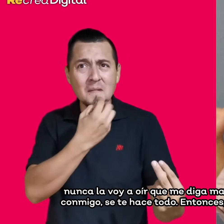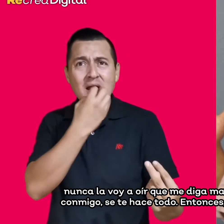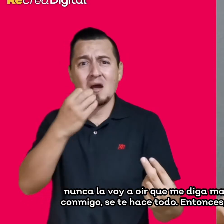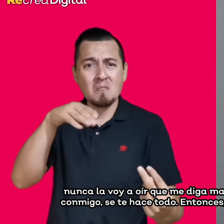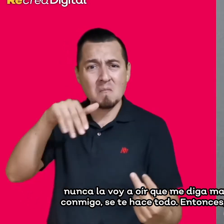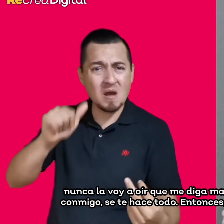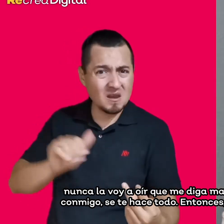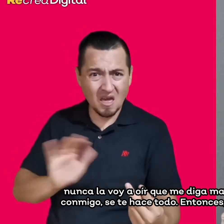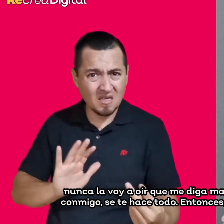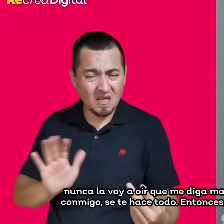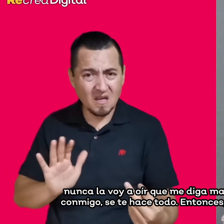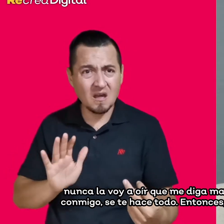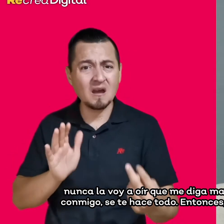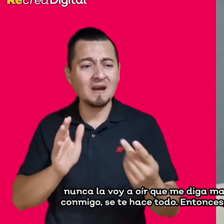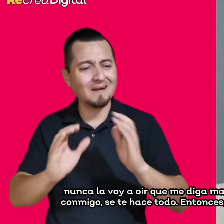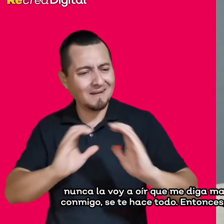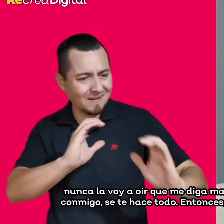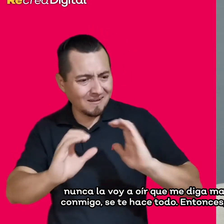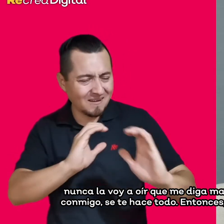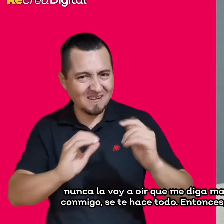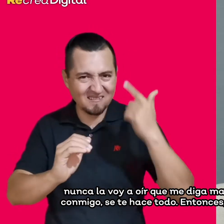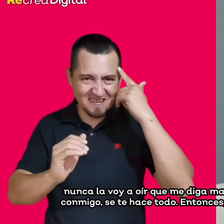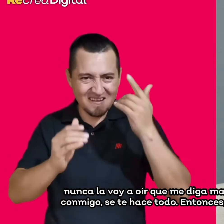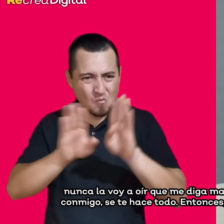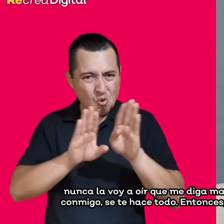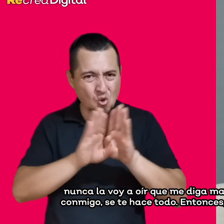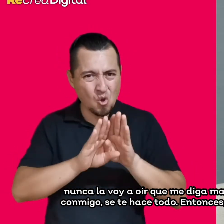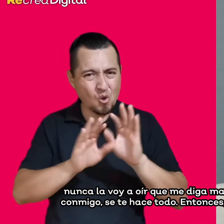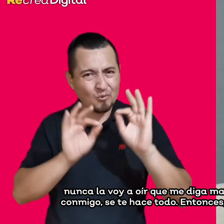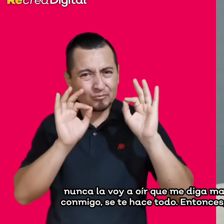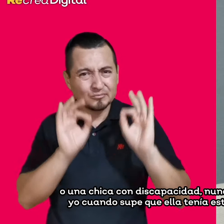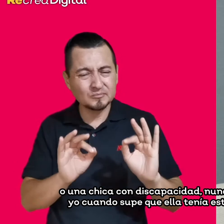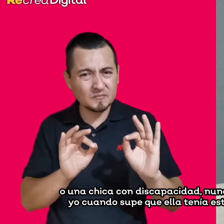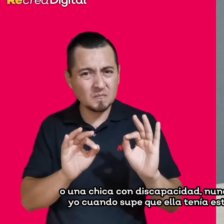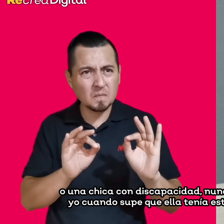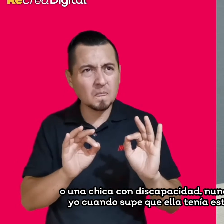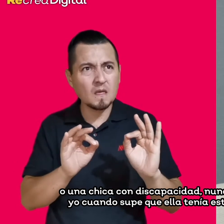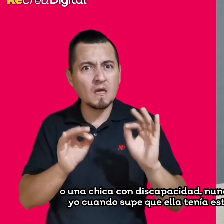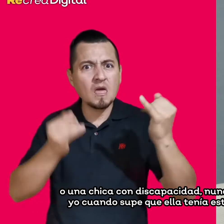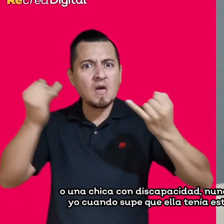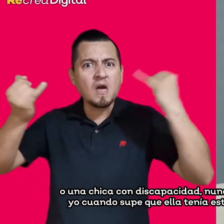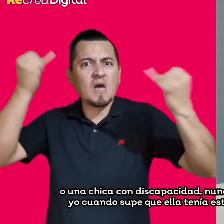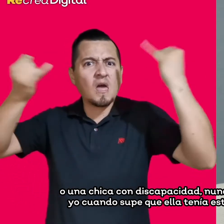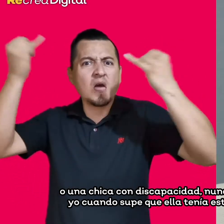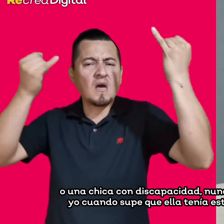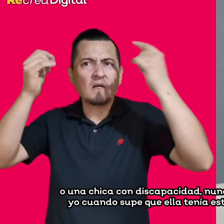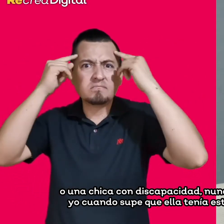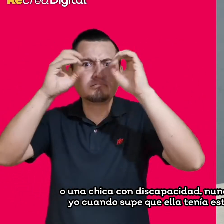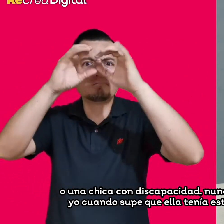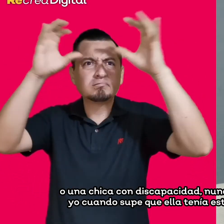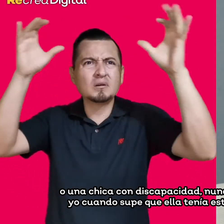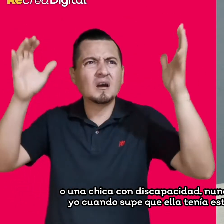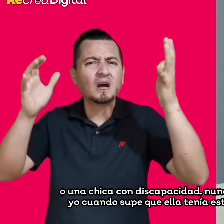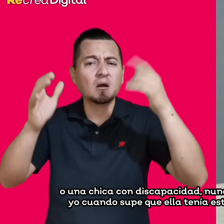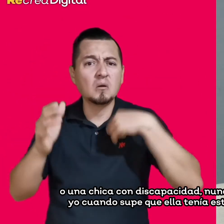se te hace todo, ¿no? Entonces yo voy a ser mamá de un chico con discapacidad o de una chica, nunca nadie está preparado para,